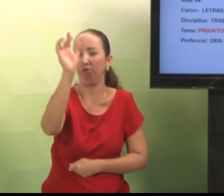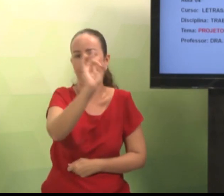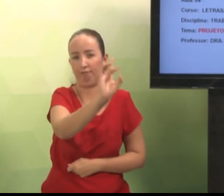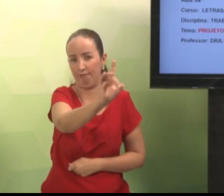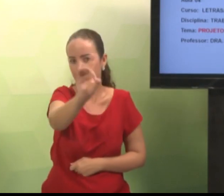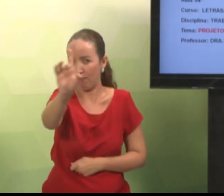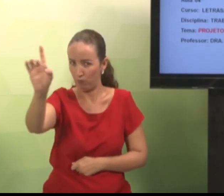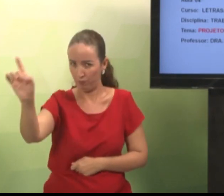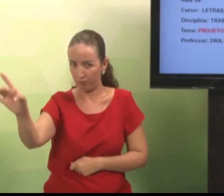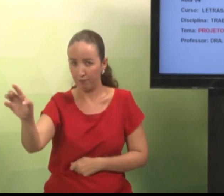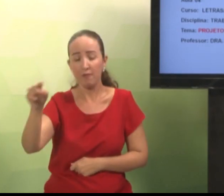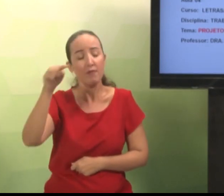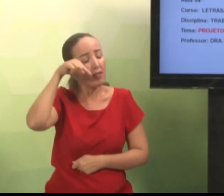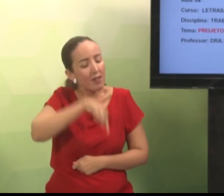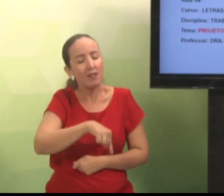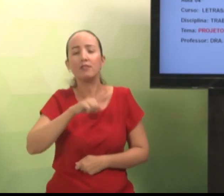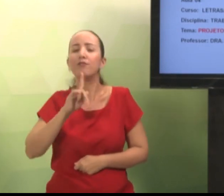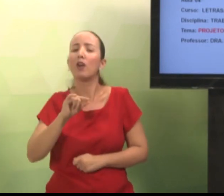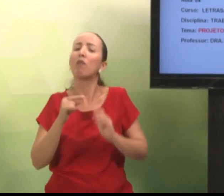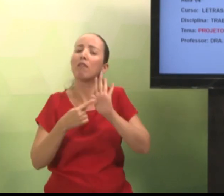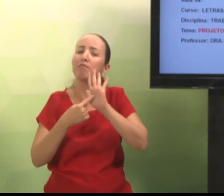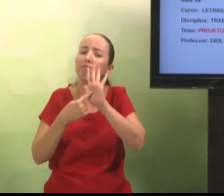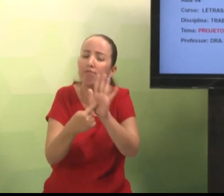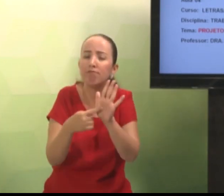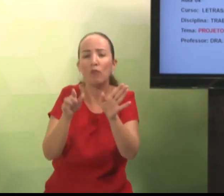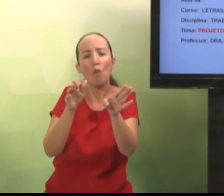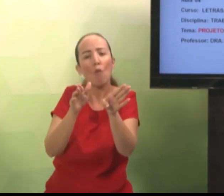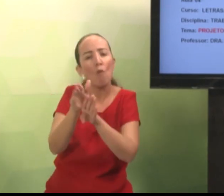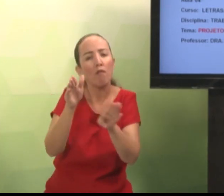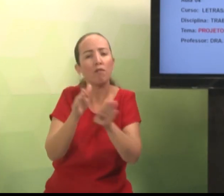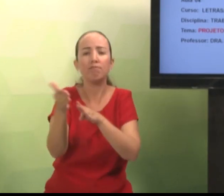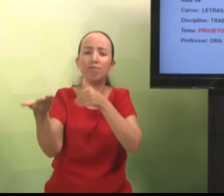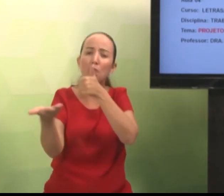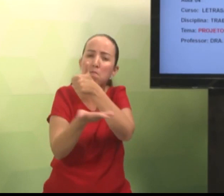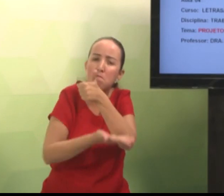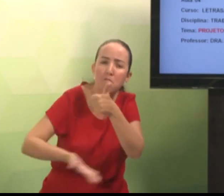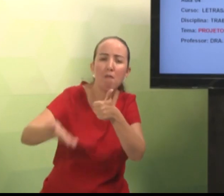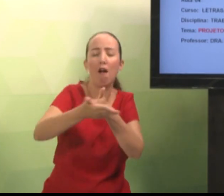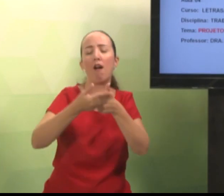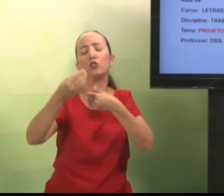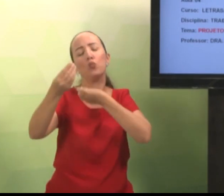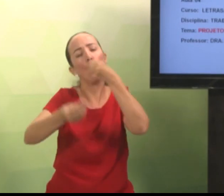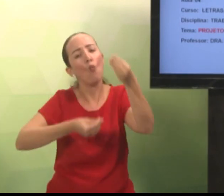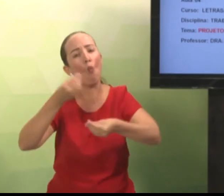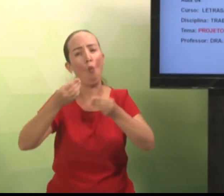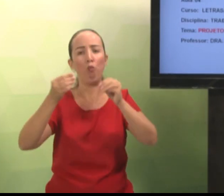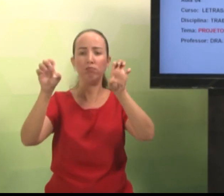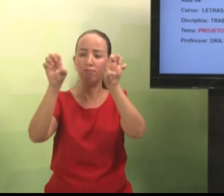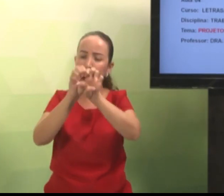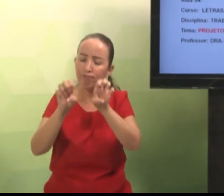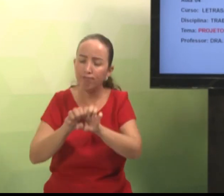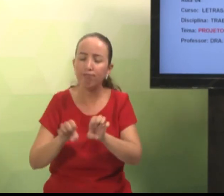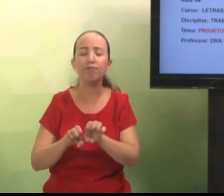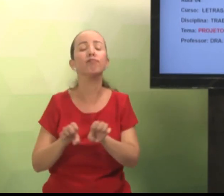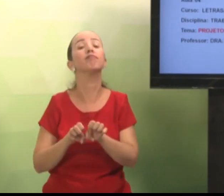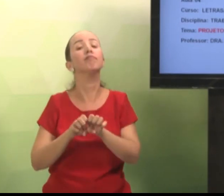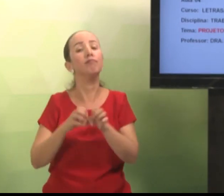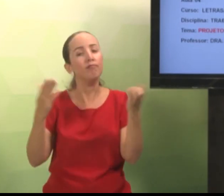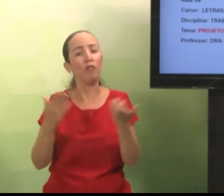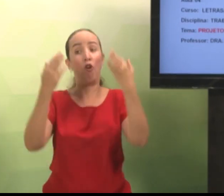para que futuramente vocês possam orientar, desenvolver uma estrutura de